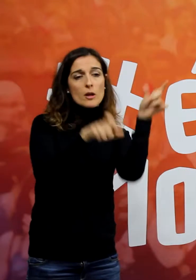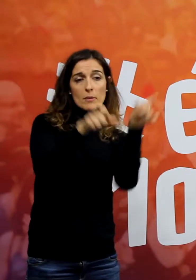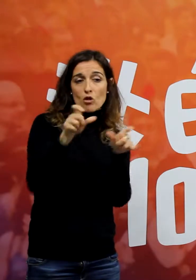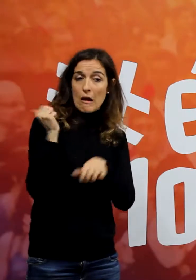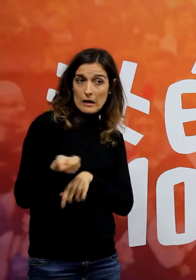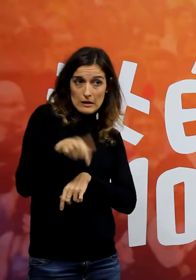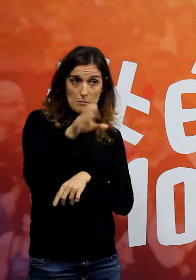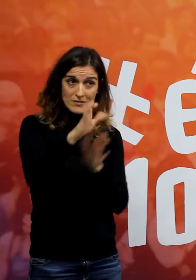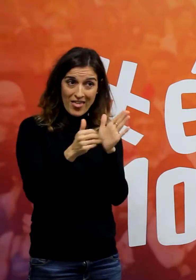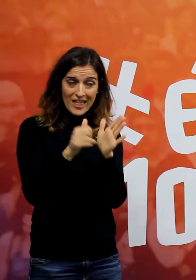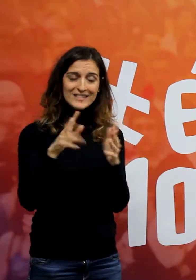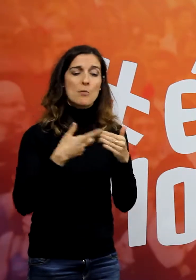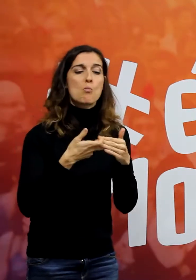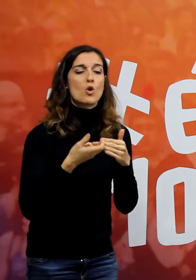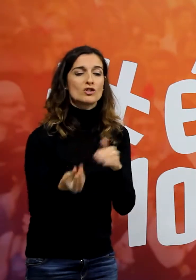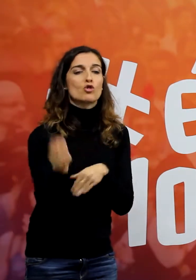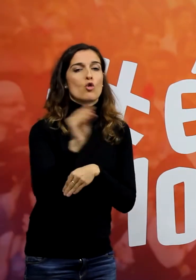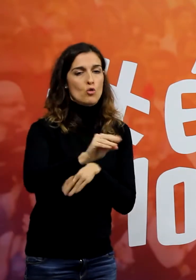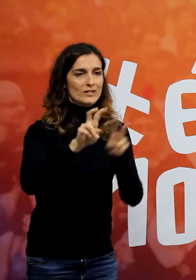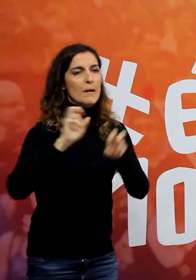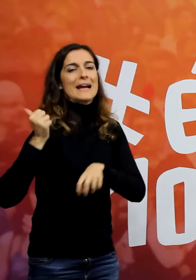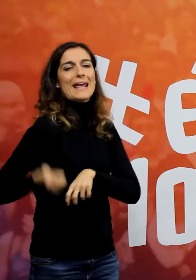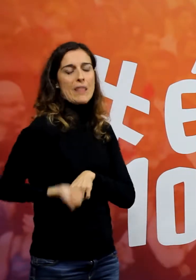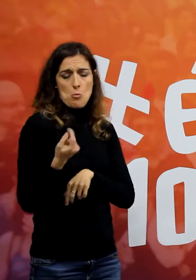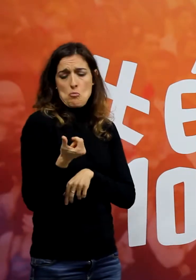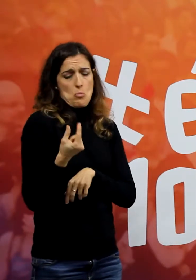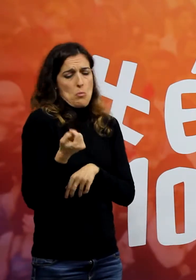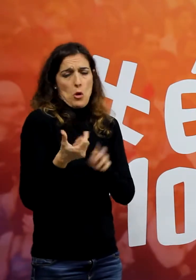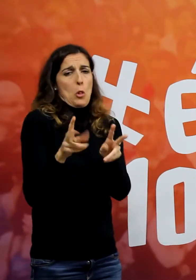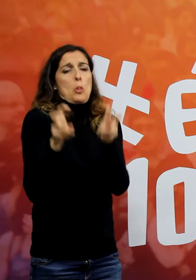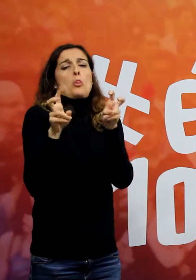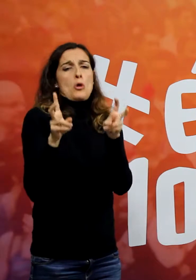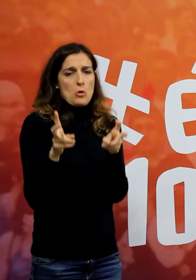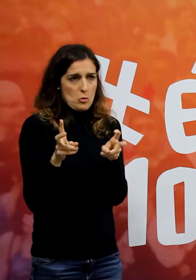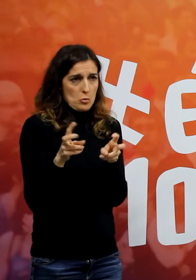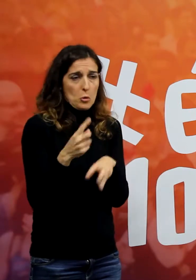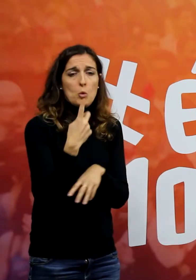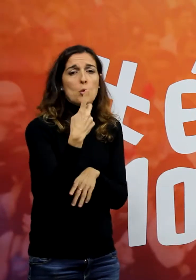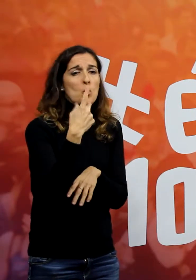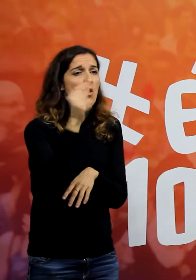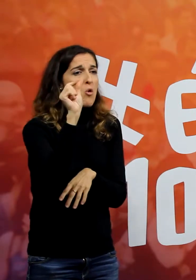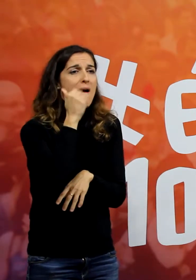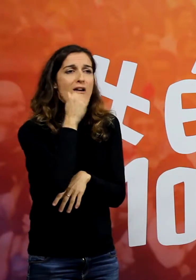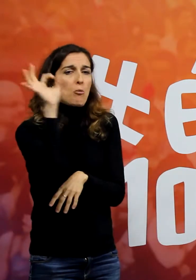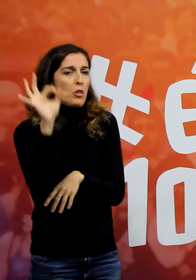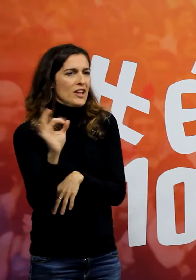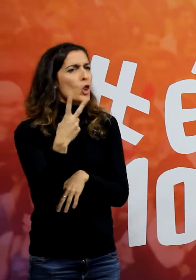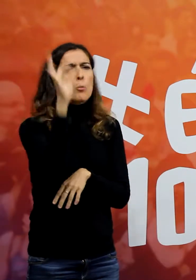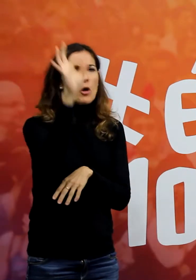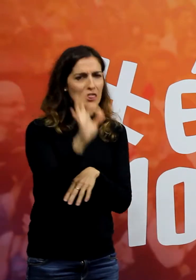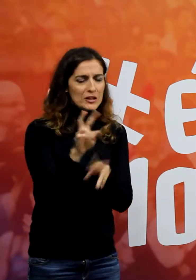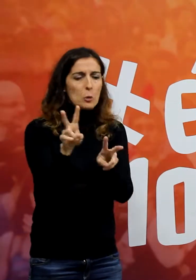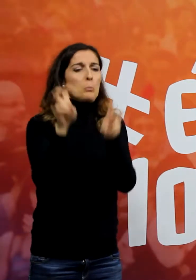li han posat un impost sobre la riquesa. Un poquet, una cosa molt xiconina. Un 1 i escaig per cent, un 2 per cent.